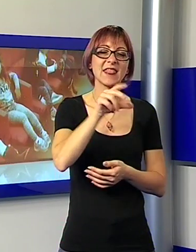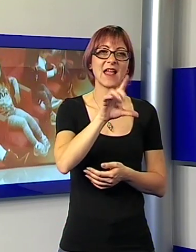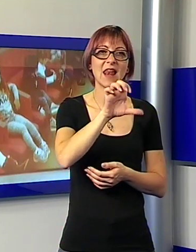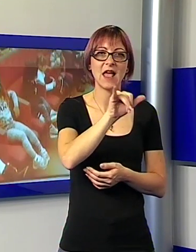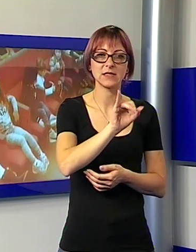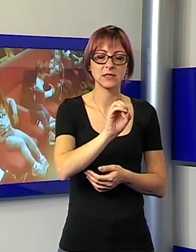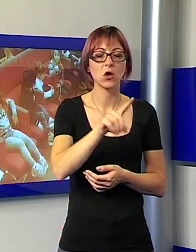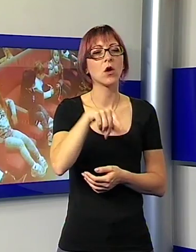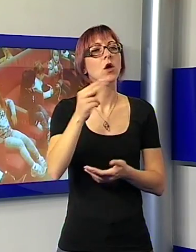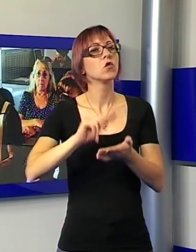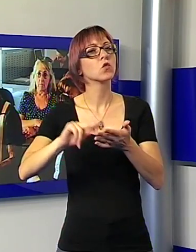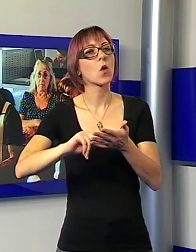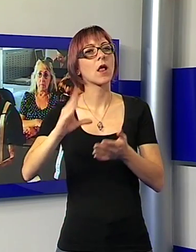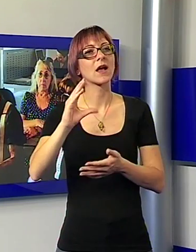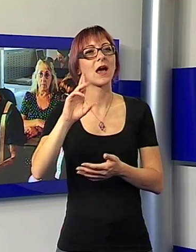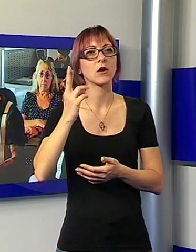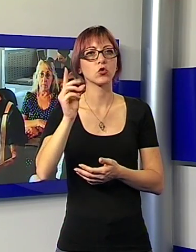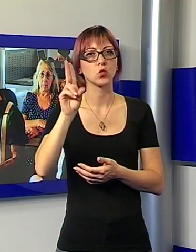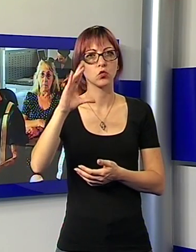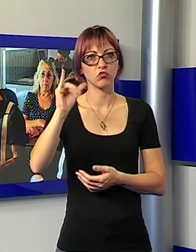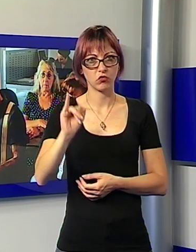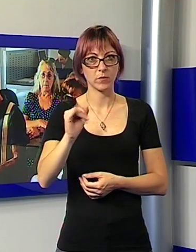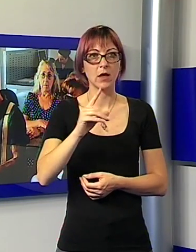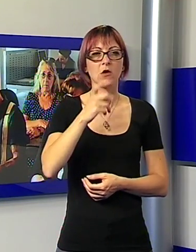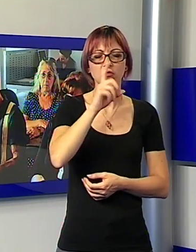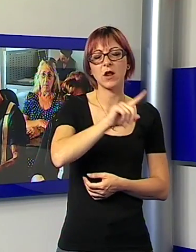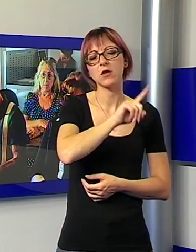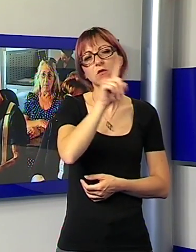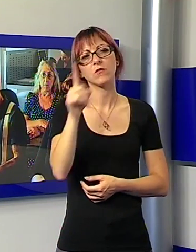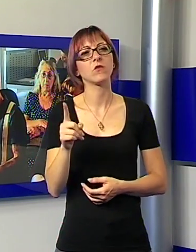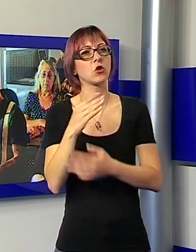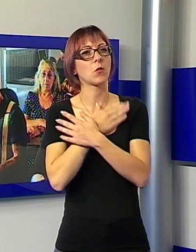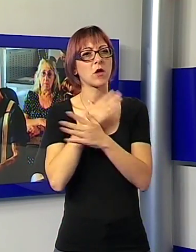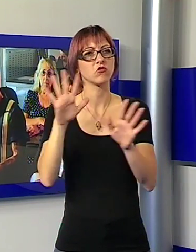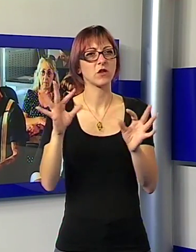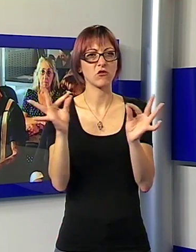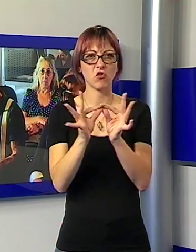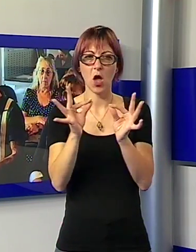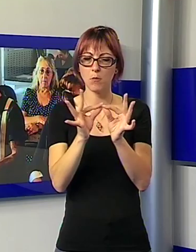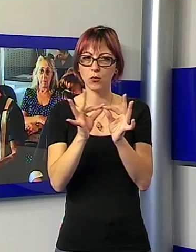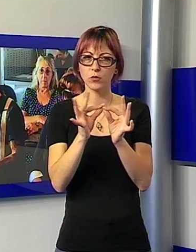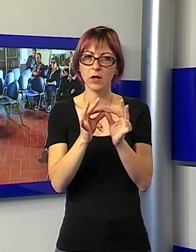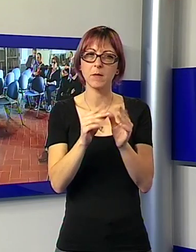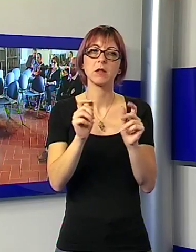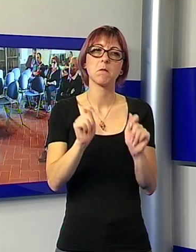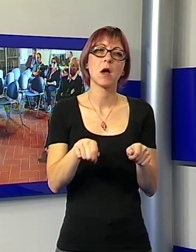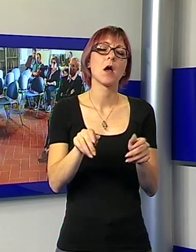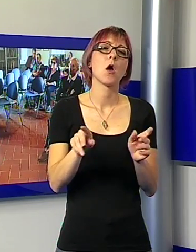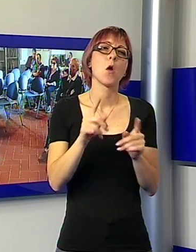scuola secondaria Carducci. Da gennaio a maggio si susseguiranno dieci appuntamenti, che spazieranno dalla musica di Fabrizio Di Andrè